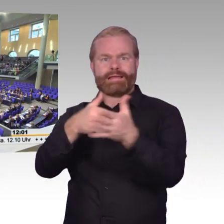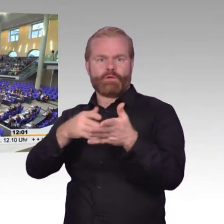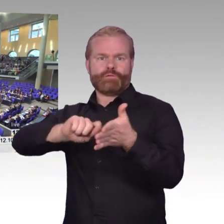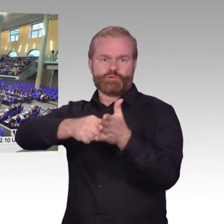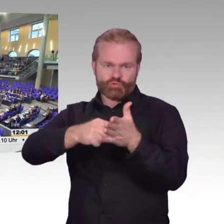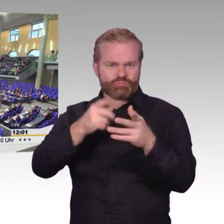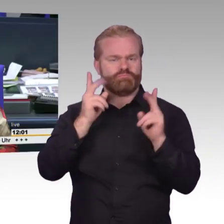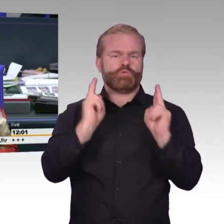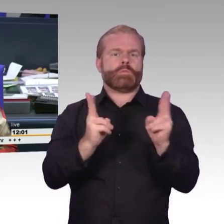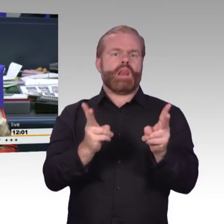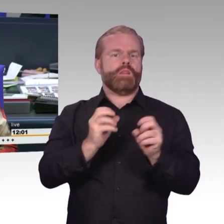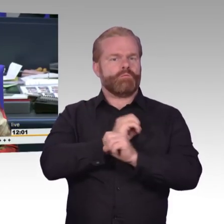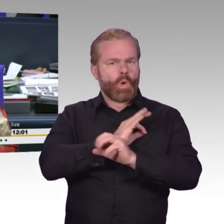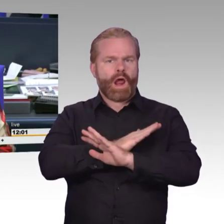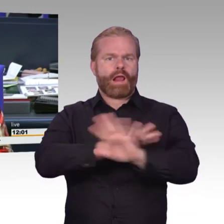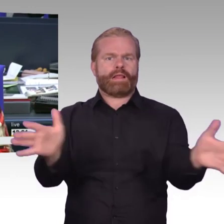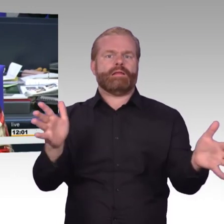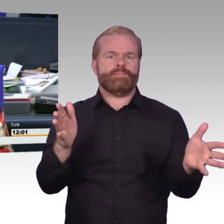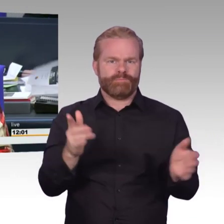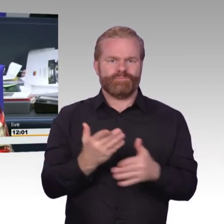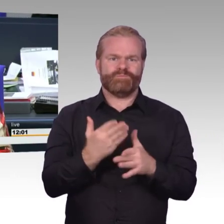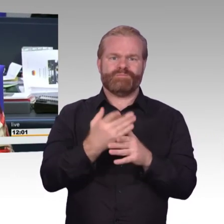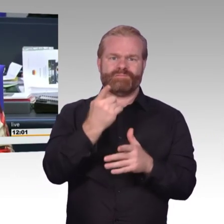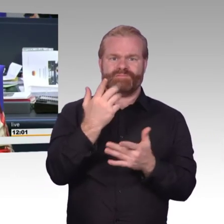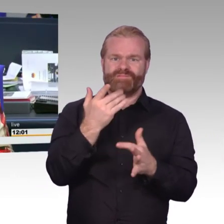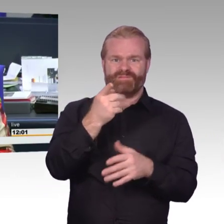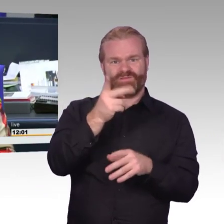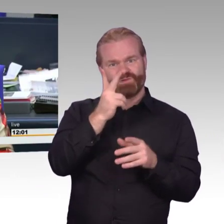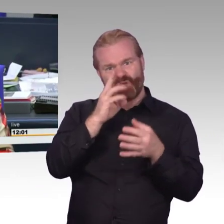Nächster Redner für die CDU-CSU-Fraktion, Josef Oster.